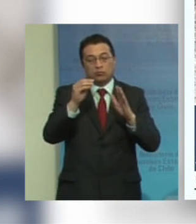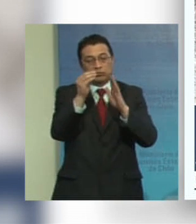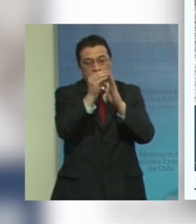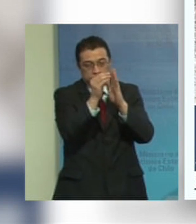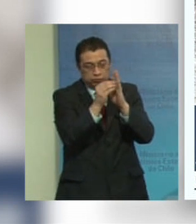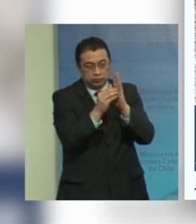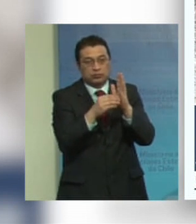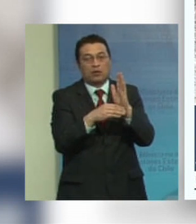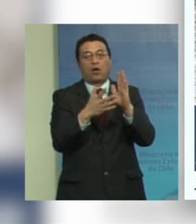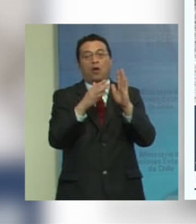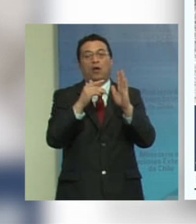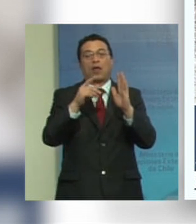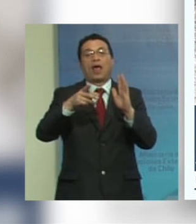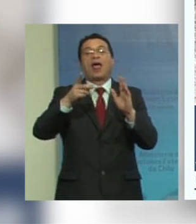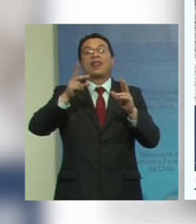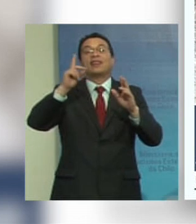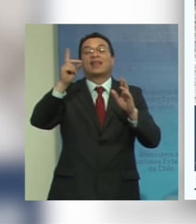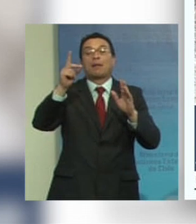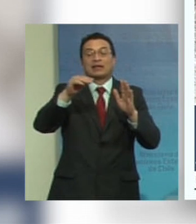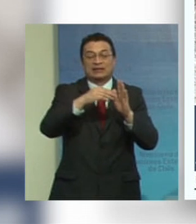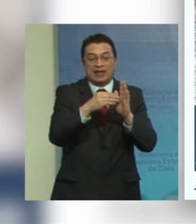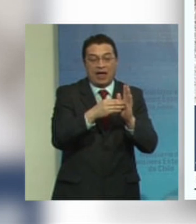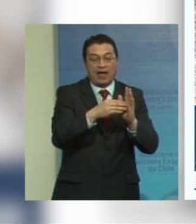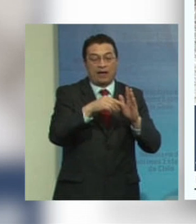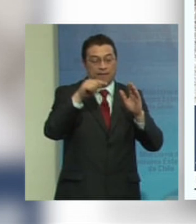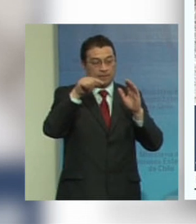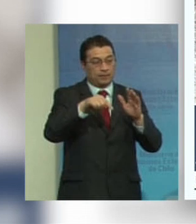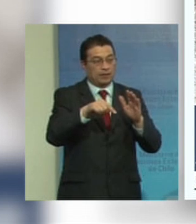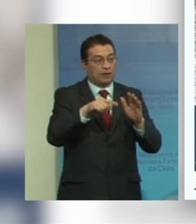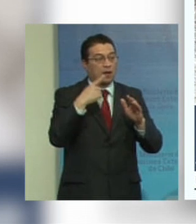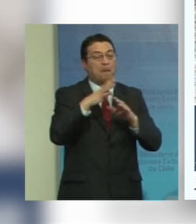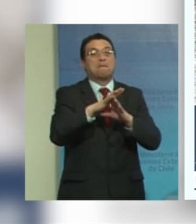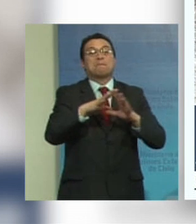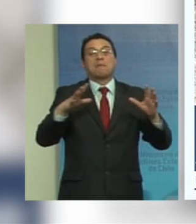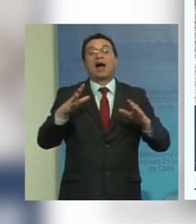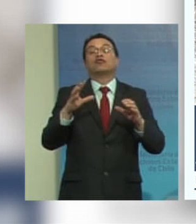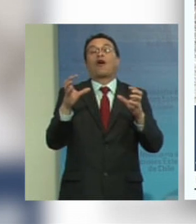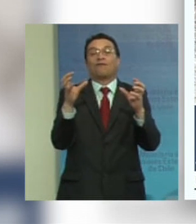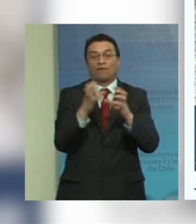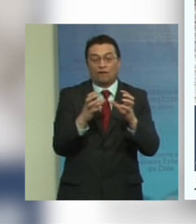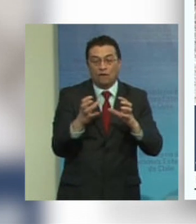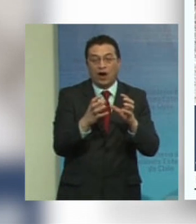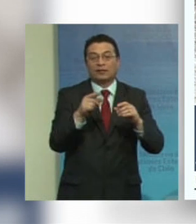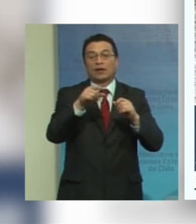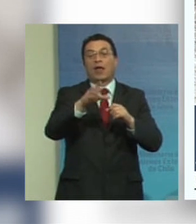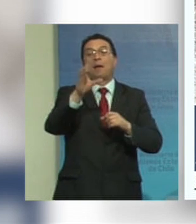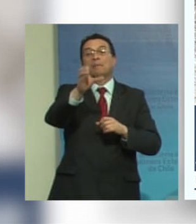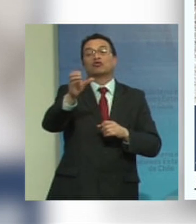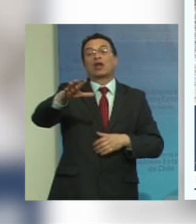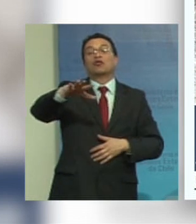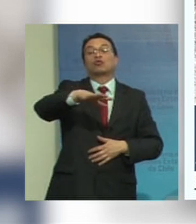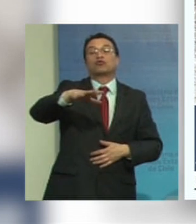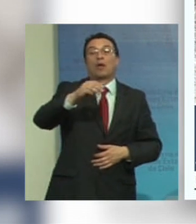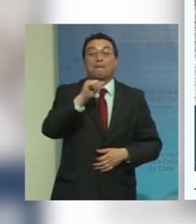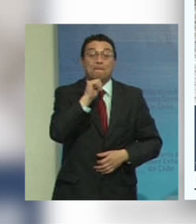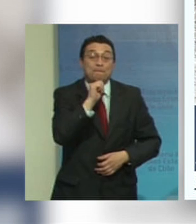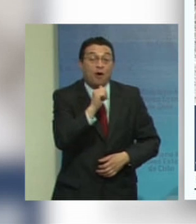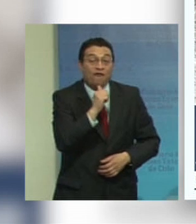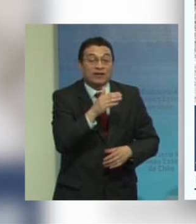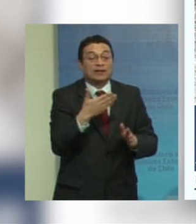datos la prevalencia de la discapacidad es más fuerte entre las personas en situación de pobreza y es también